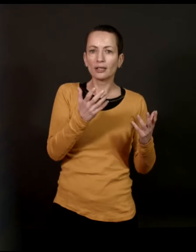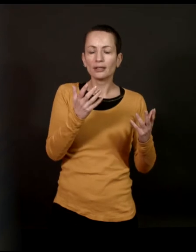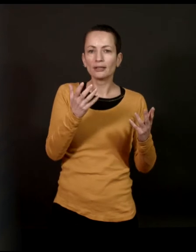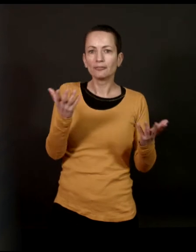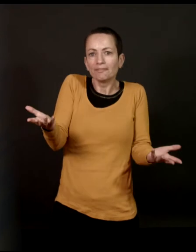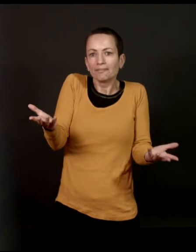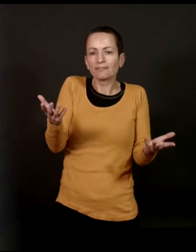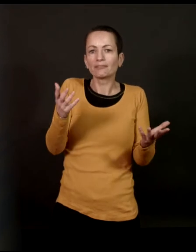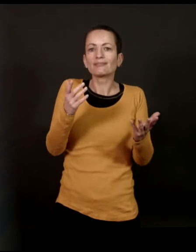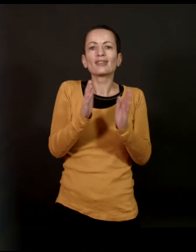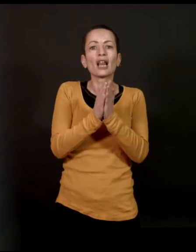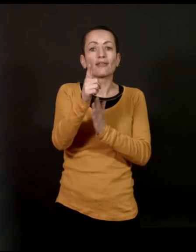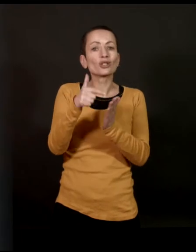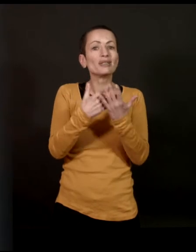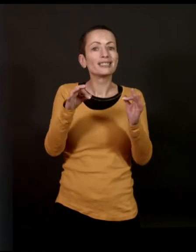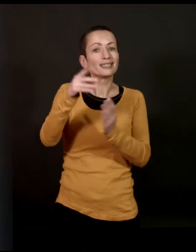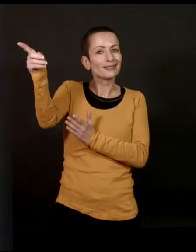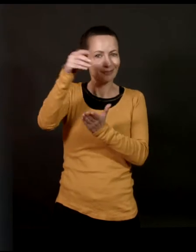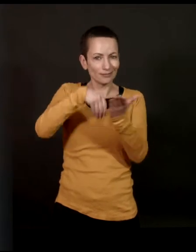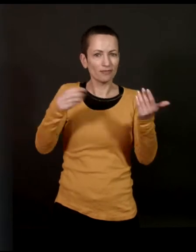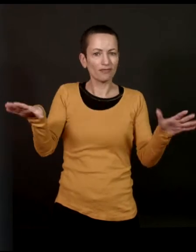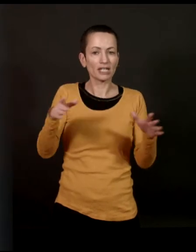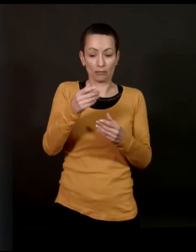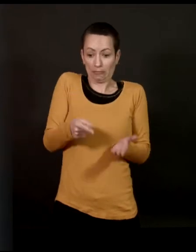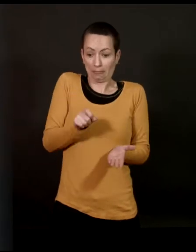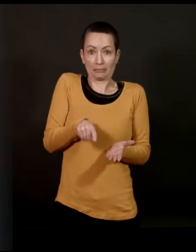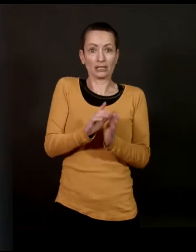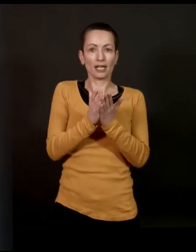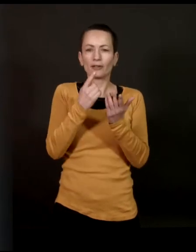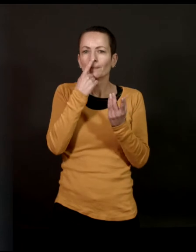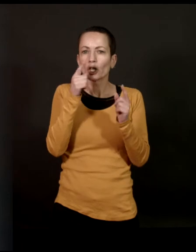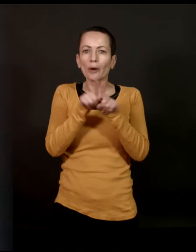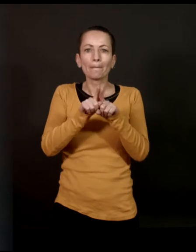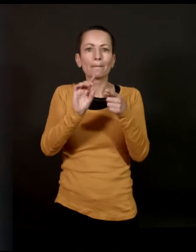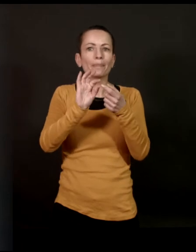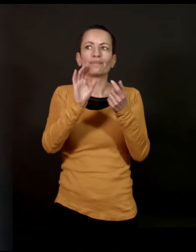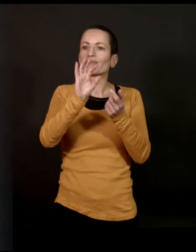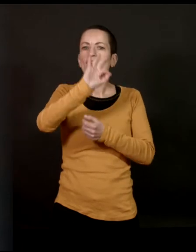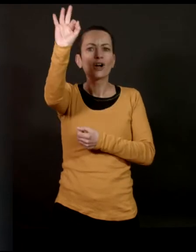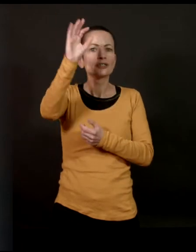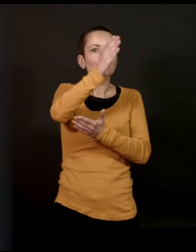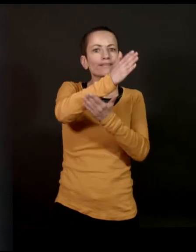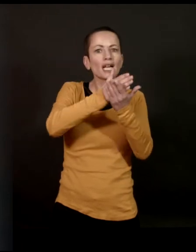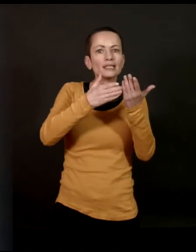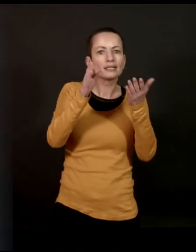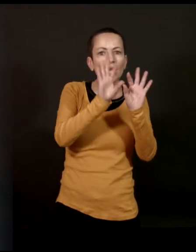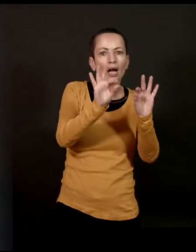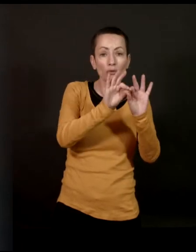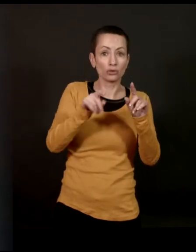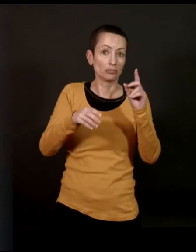Enfin, que ce soit dans le quai de Westriam ou dans ce livre, on sent aussi que vous racontez quelque chose de la France qui peut être parfois